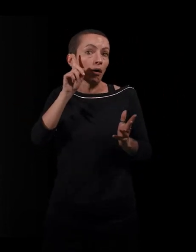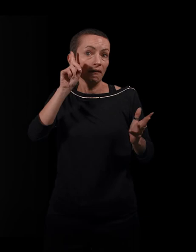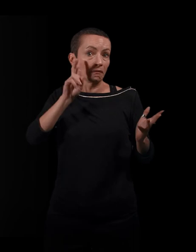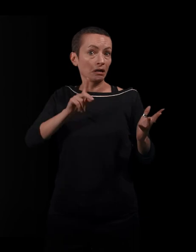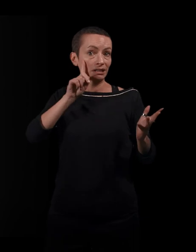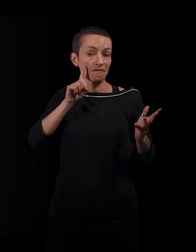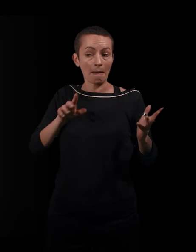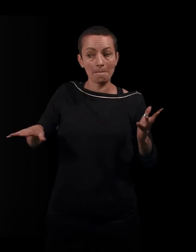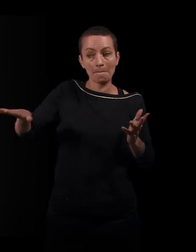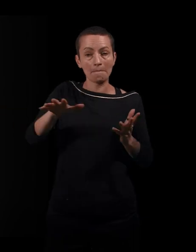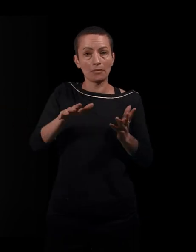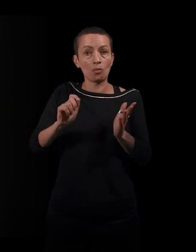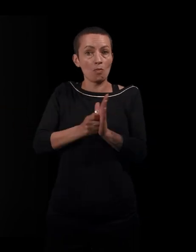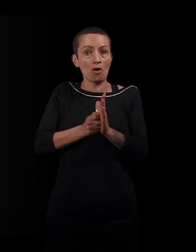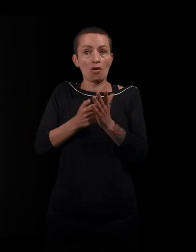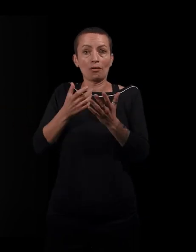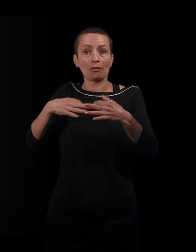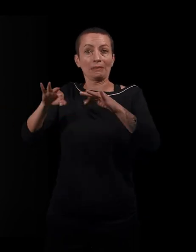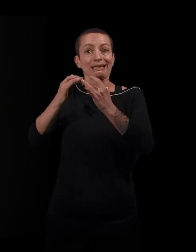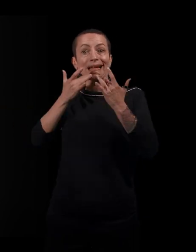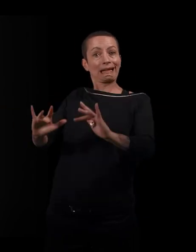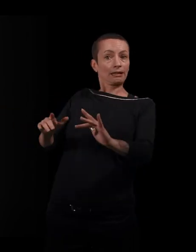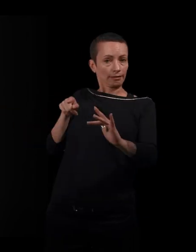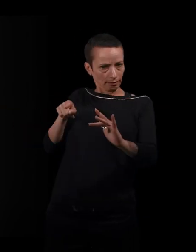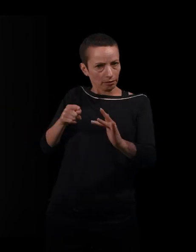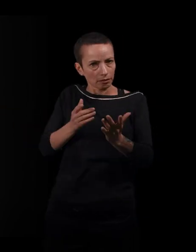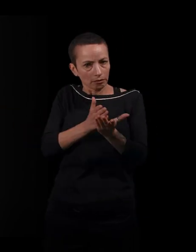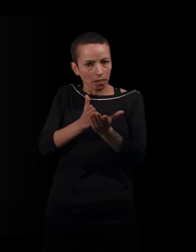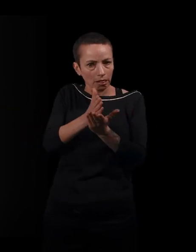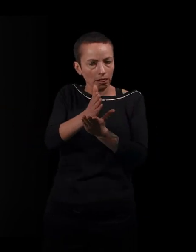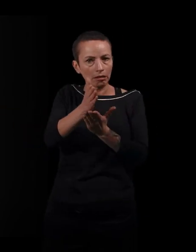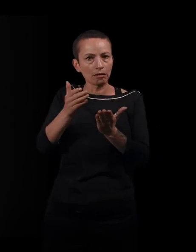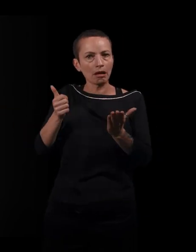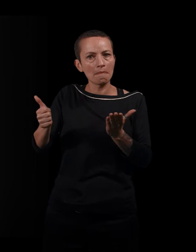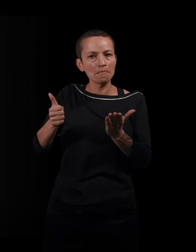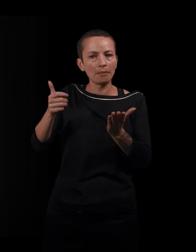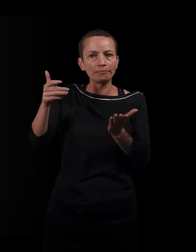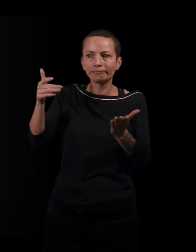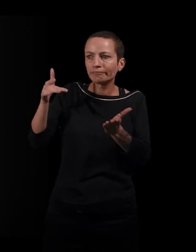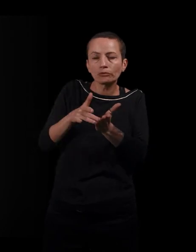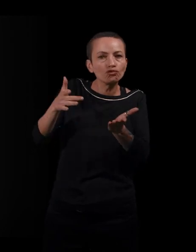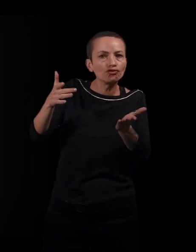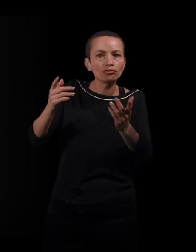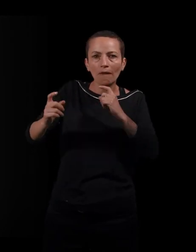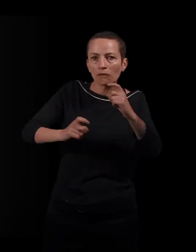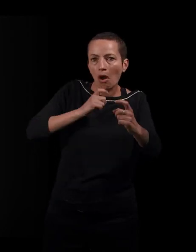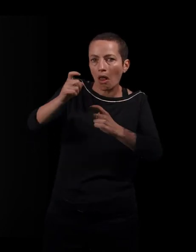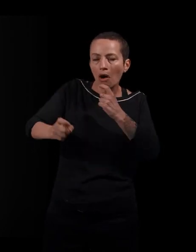exil, puisqu'il s'agit bien d'exil, subissent toute une série de violences, de dépossessions qui font qu'elles sont